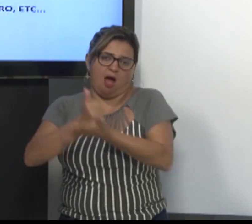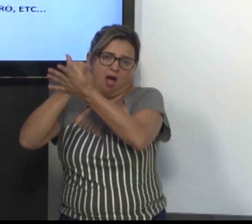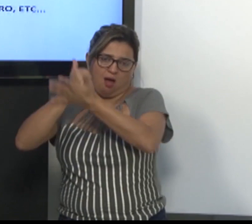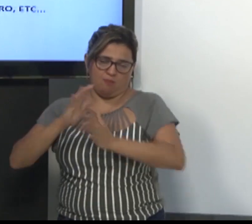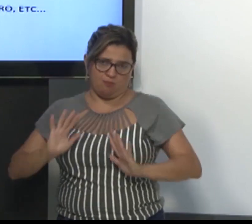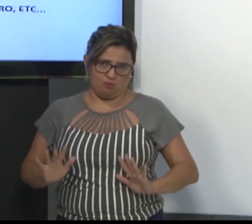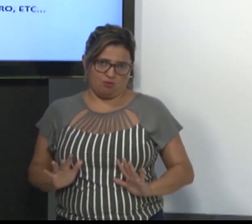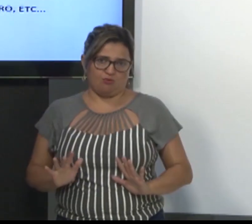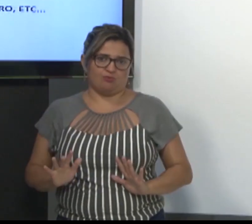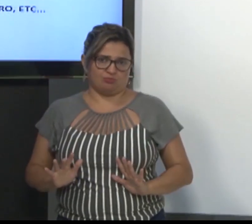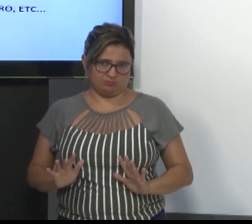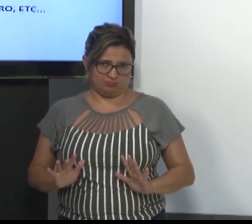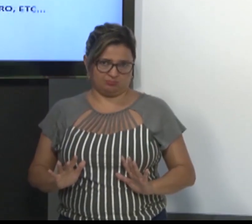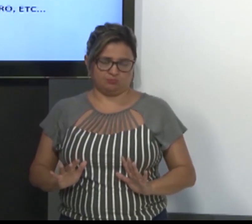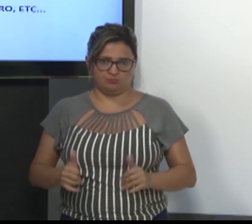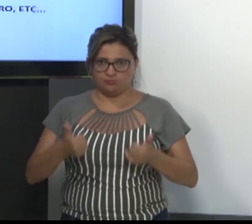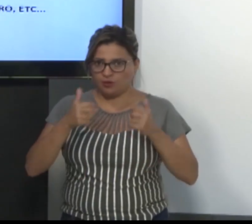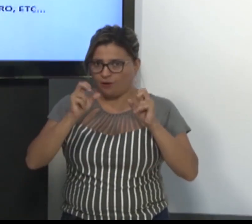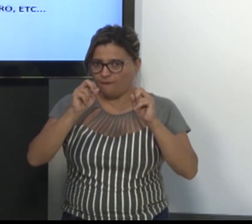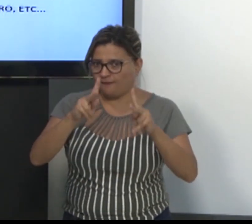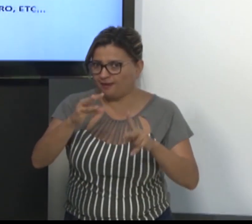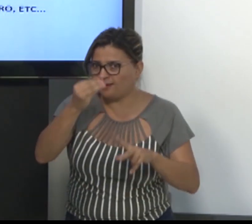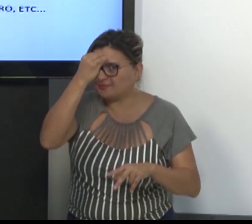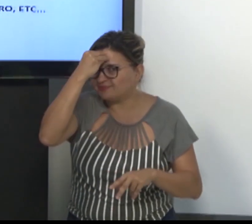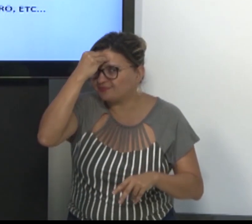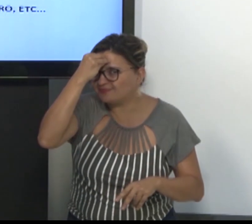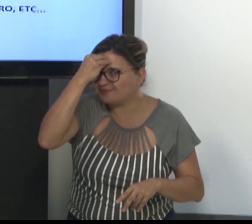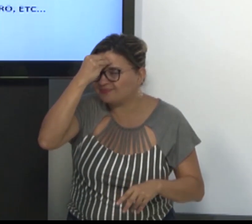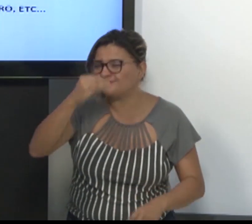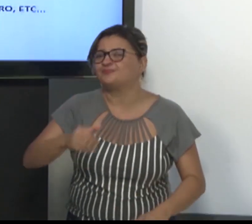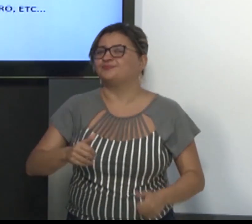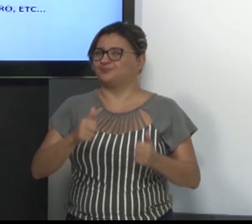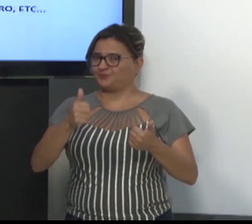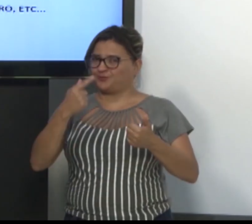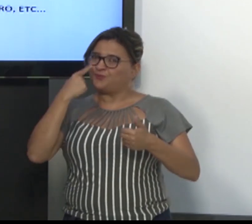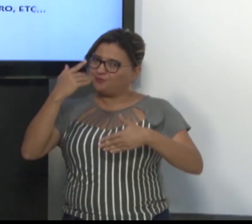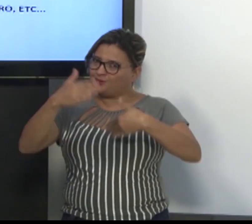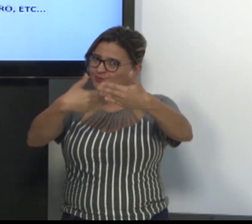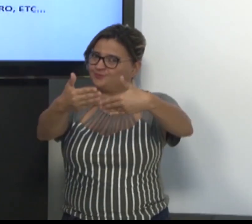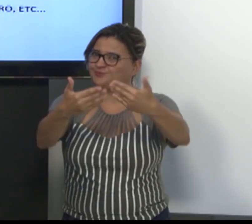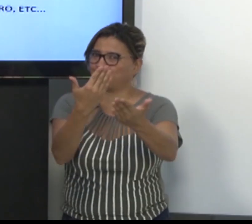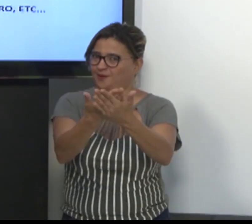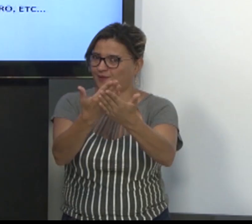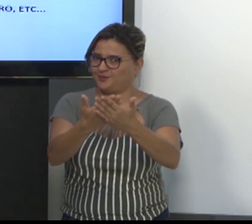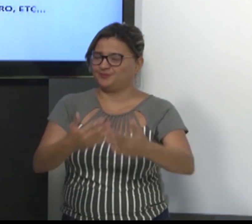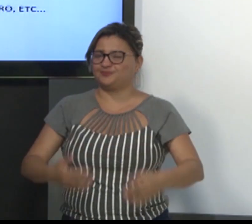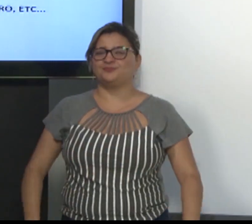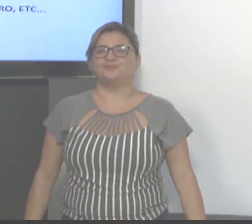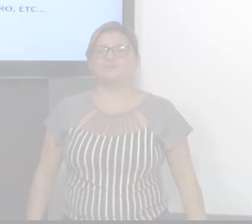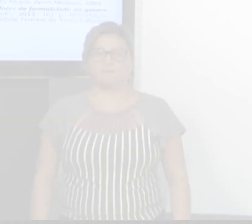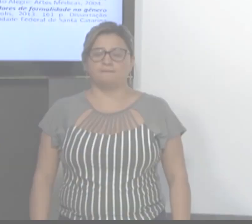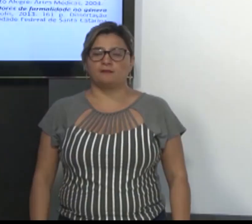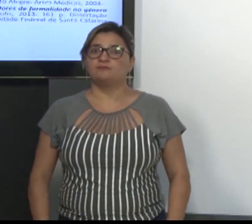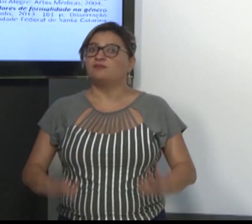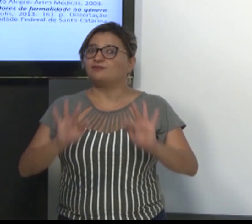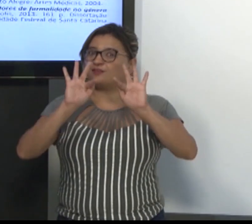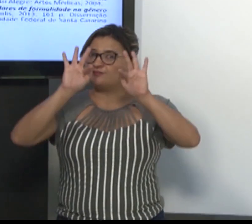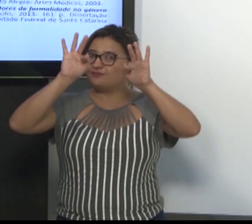no meu caso, a mão direita. Por exemplo, o sinal de usar, eu uso a mão direita, a outra, ela serve somente como mão de